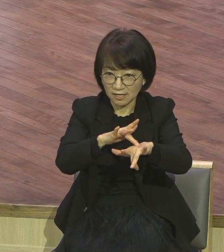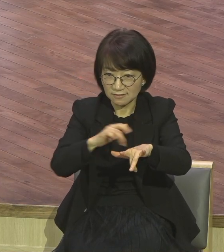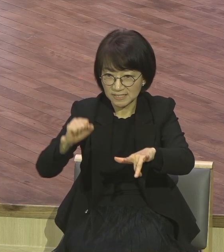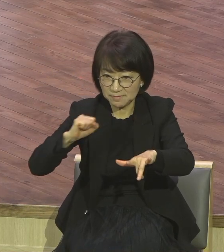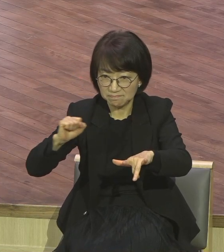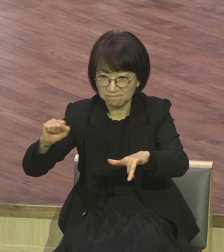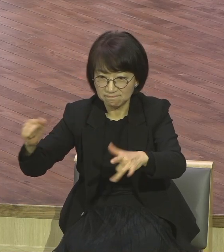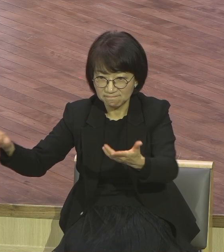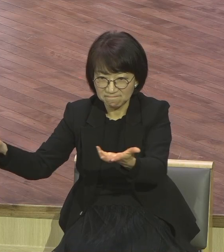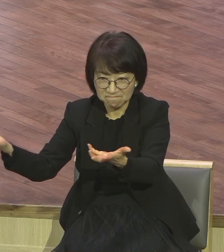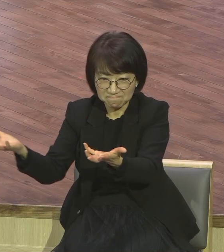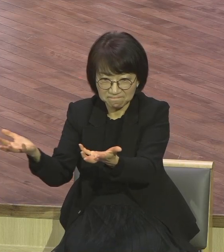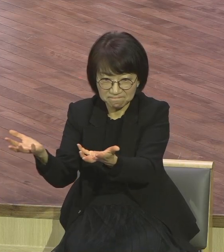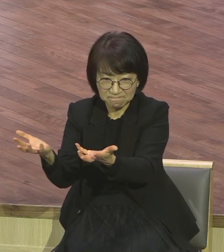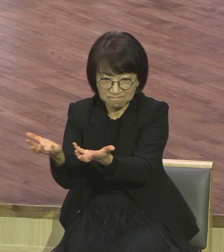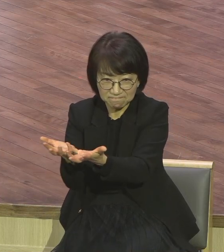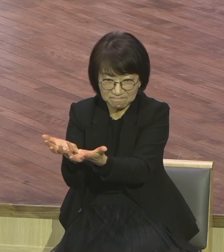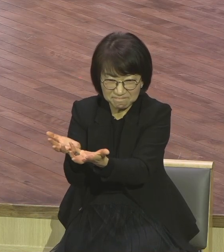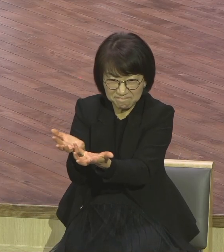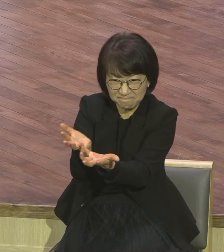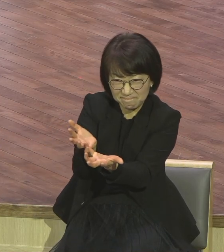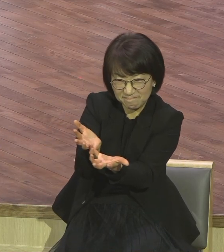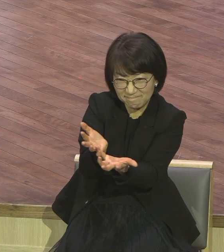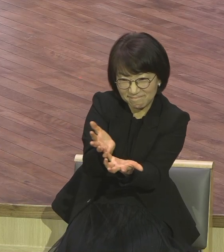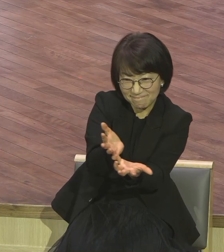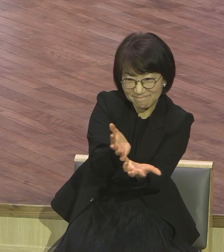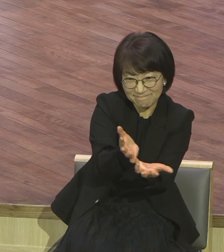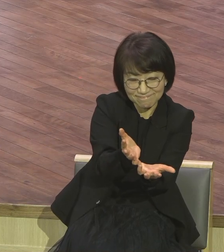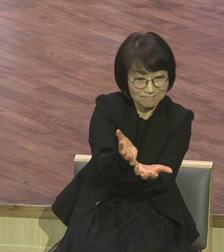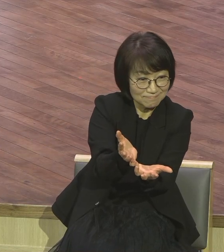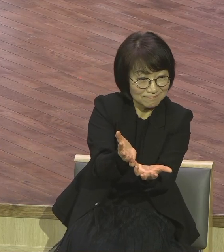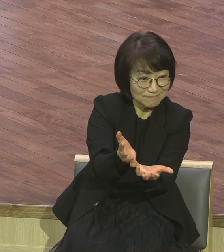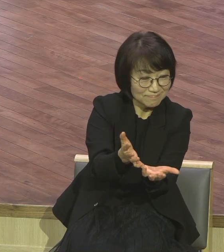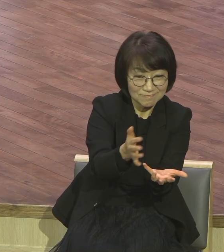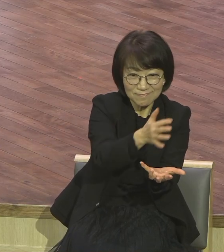밀려와요. 밀려와가지고 여러분 영적으로 삶을 다 오염시켜버려요.